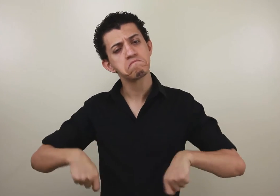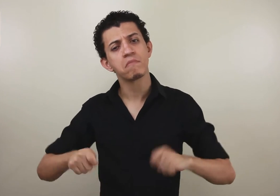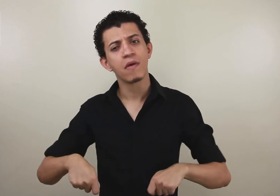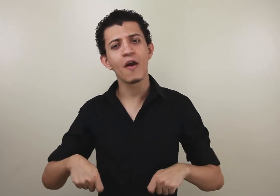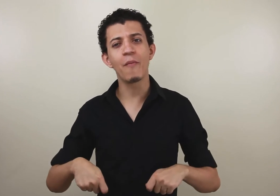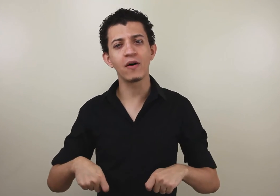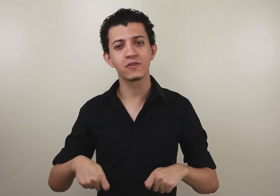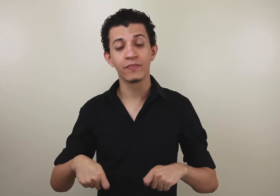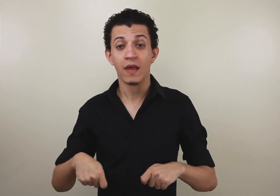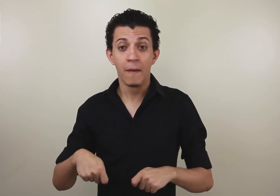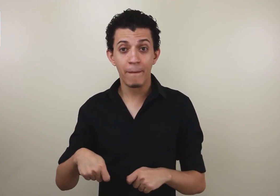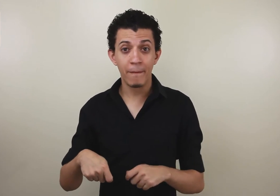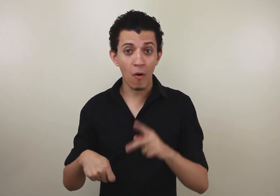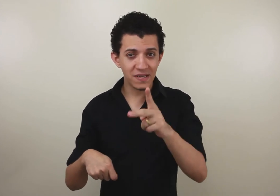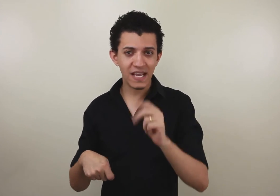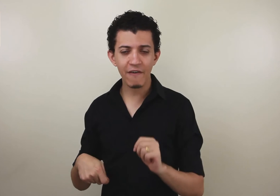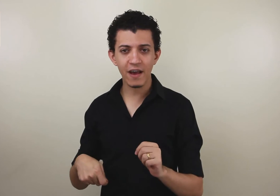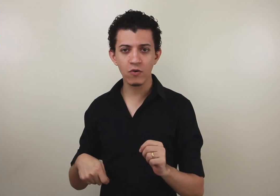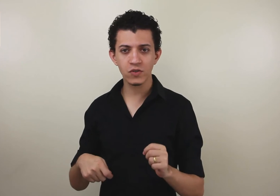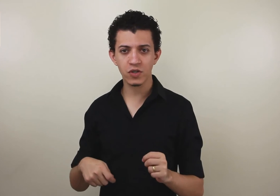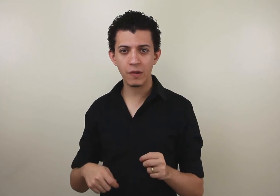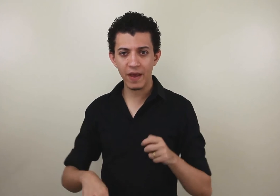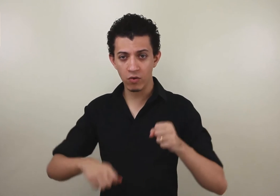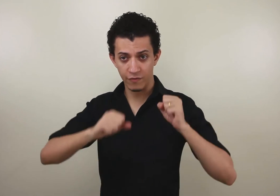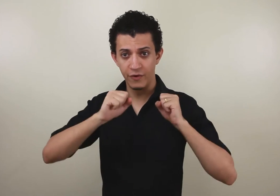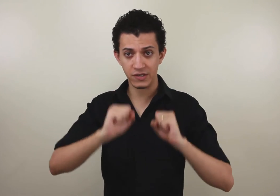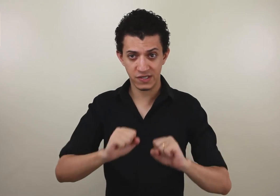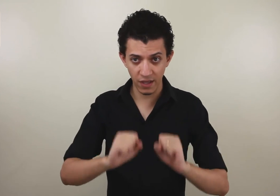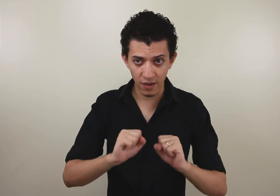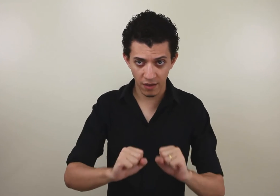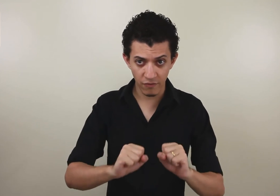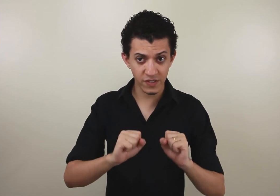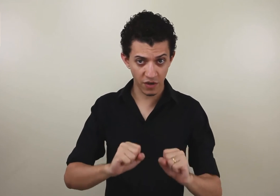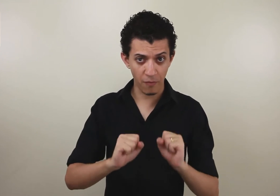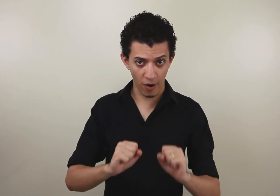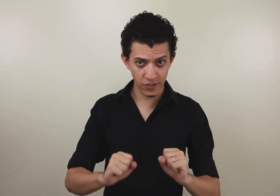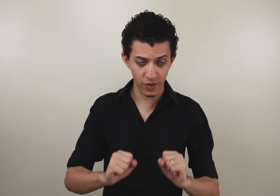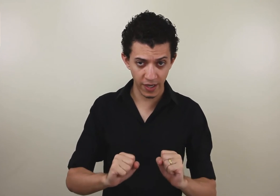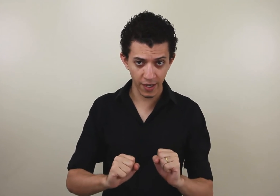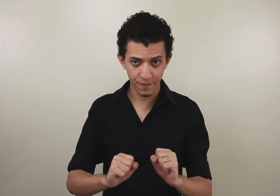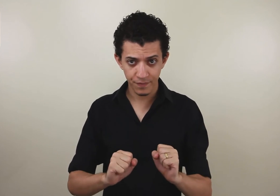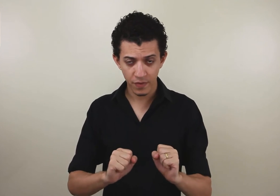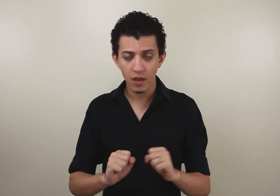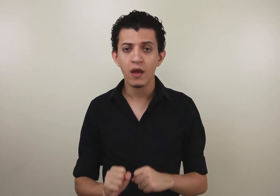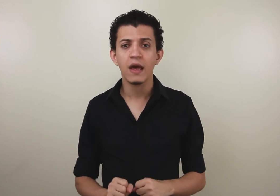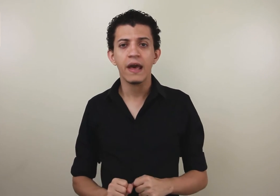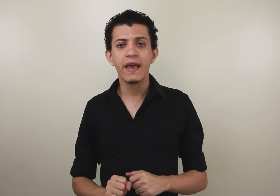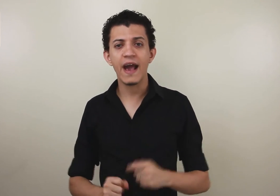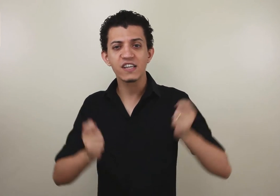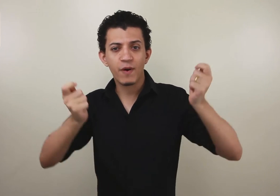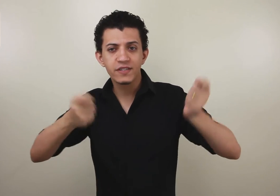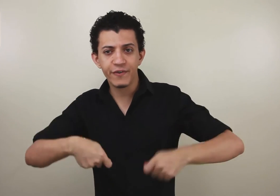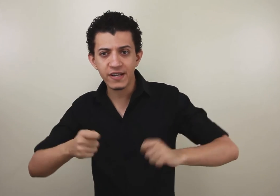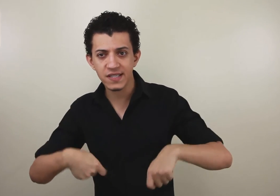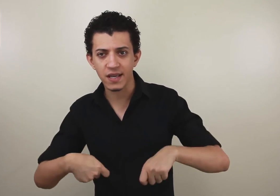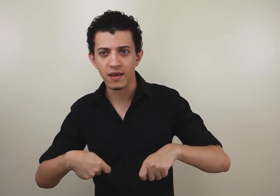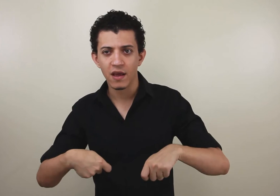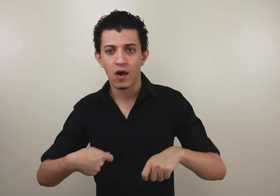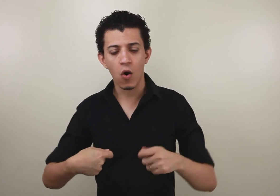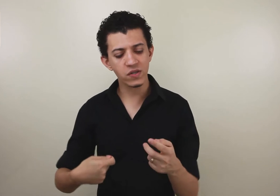Eu posso. Observe que a construção da pergunta foi assim. Você, posso ir. E a resposta foi assim. Ou